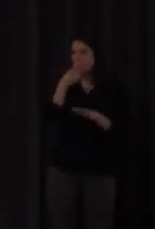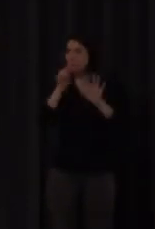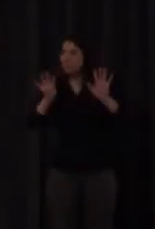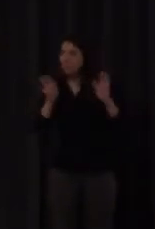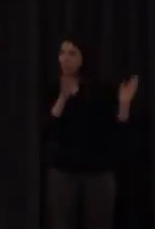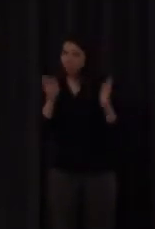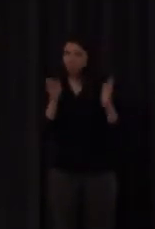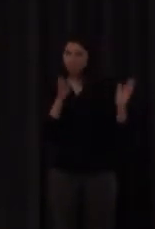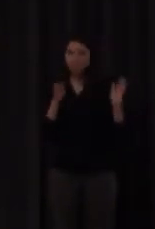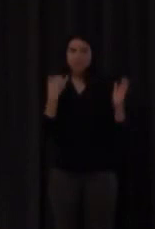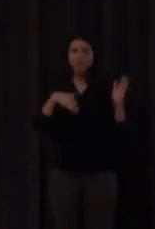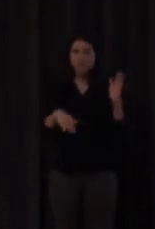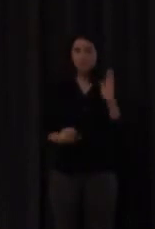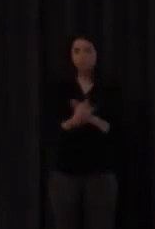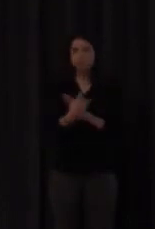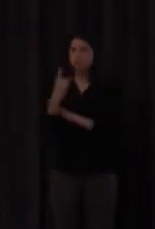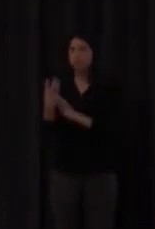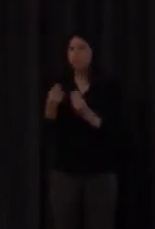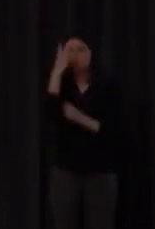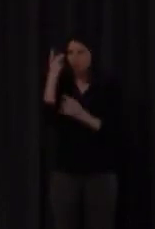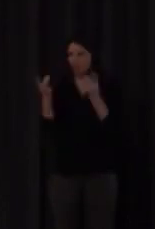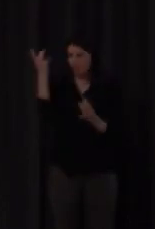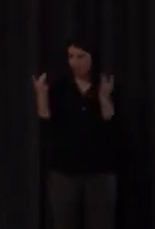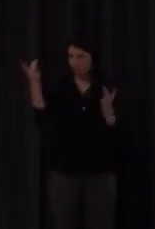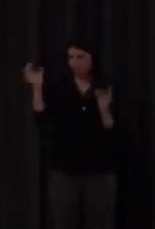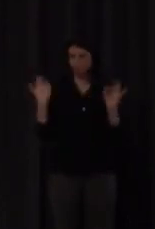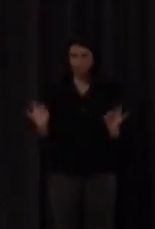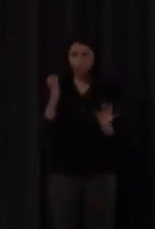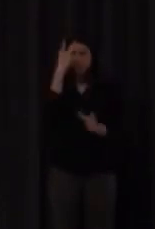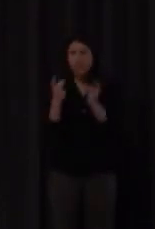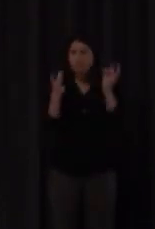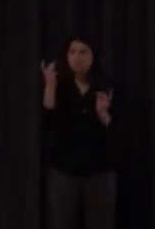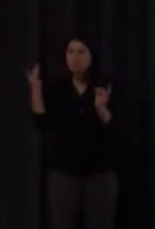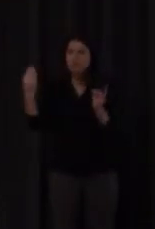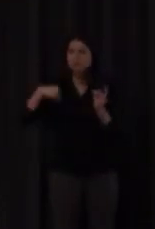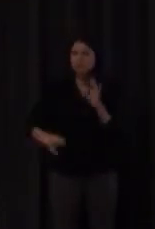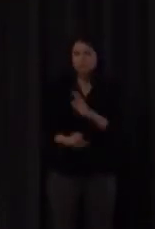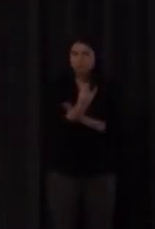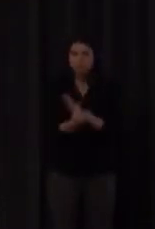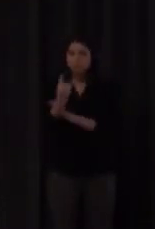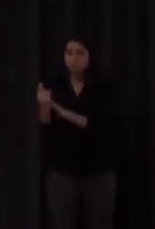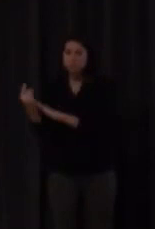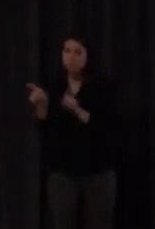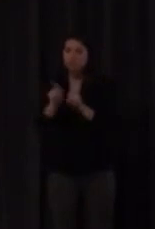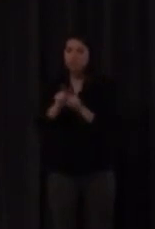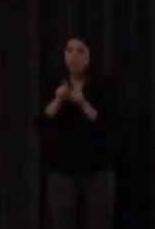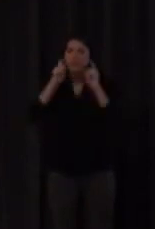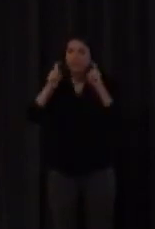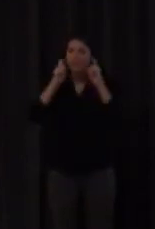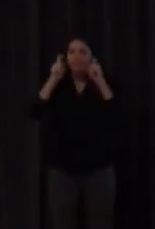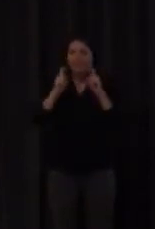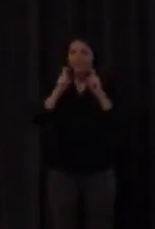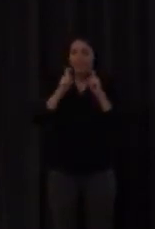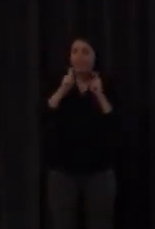aparecieron numerosos inventos que realmente eran intentos de ejemplificación del sonido y que fueron